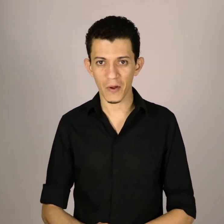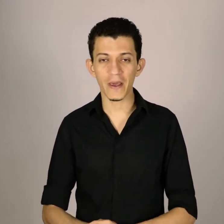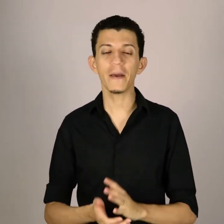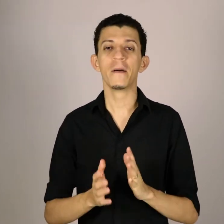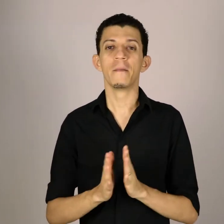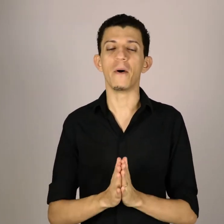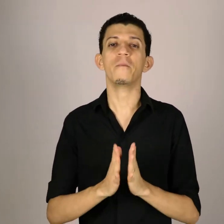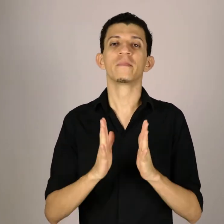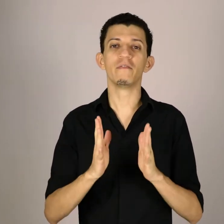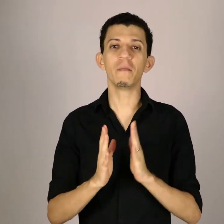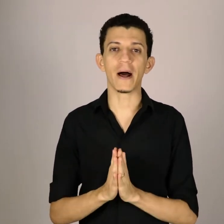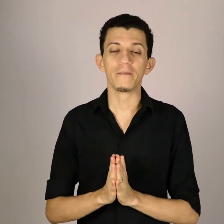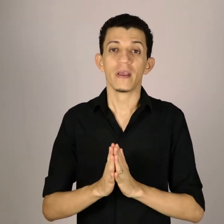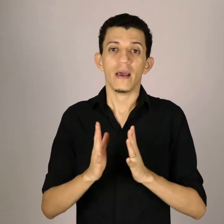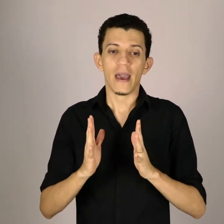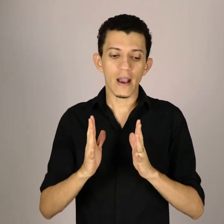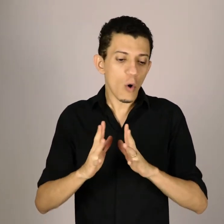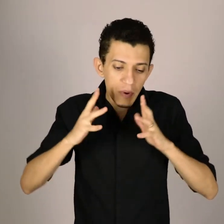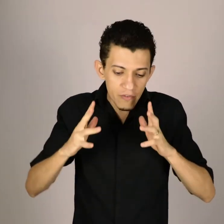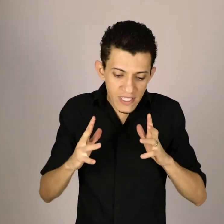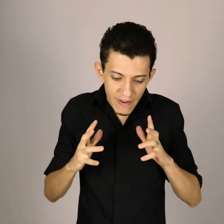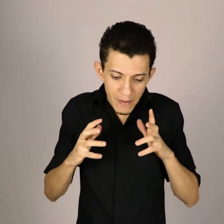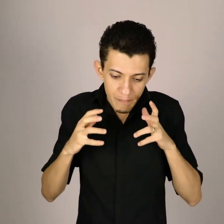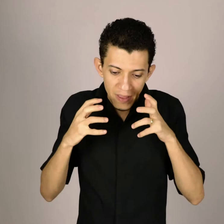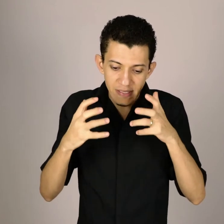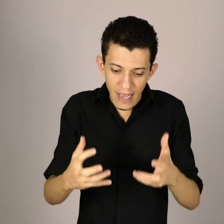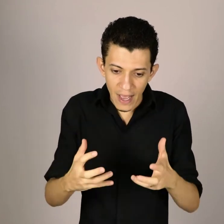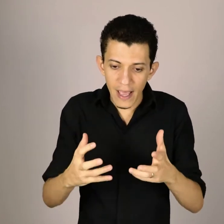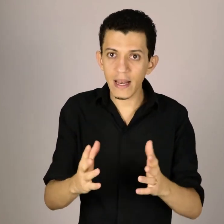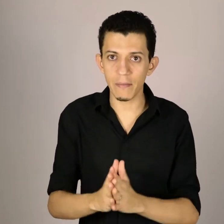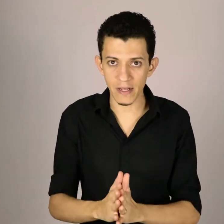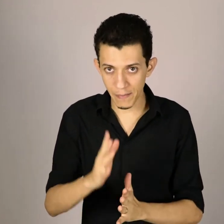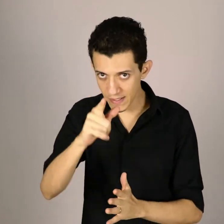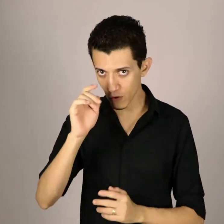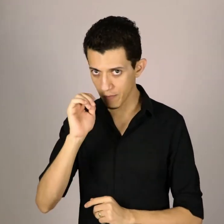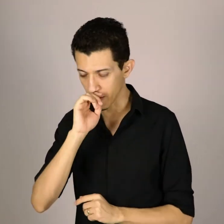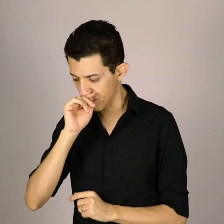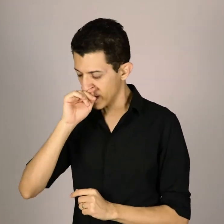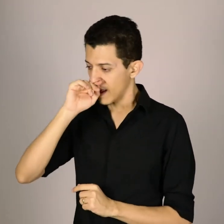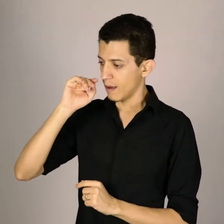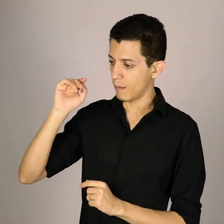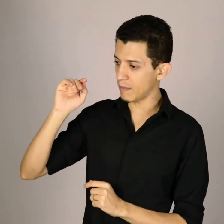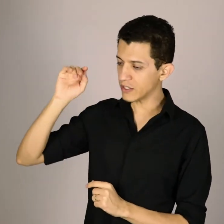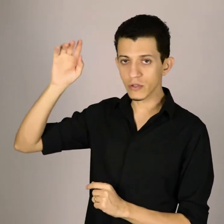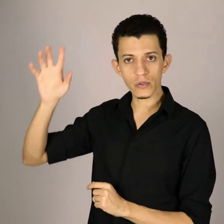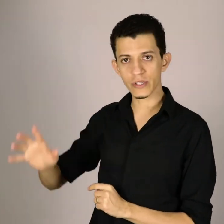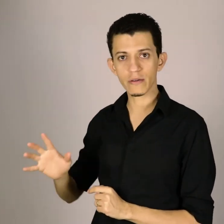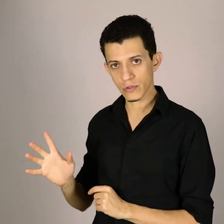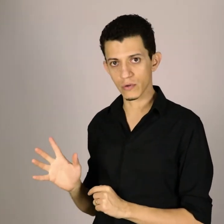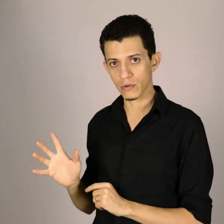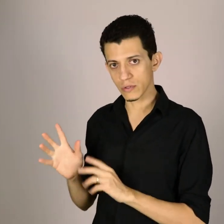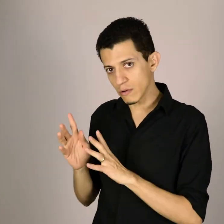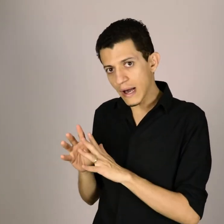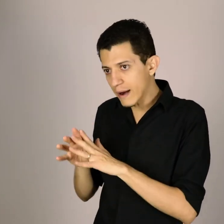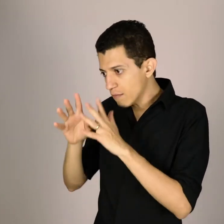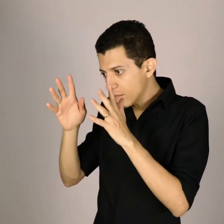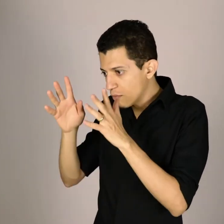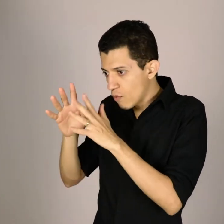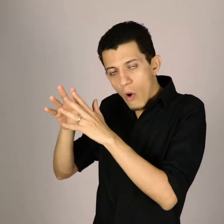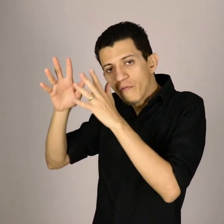ok? Bom, então vamos lá. Como que você vai pensar em Libras? Pensa comigo, imagina um sujeito surdo, se o cara não ouve